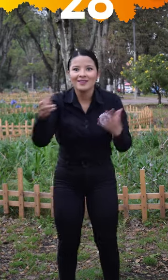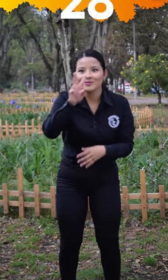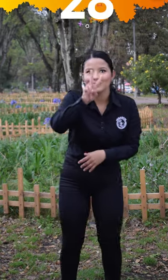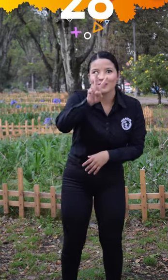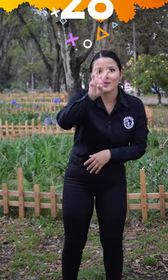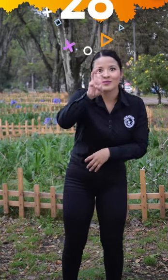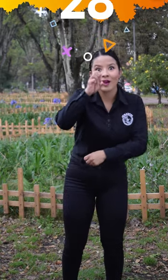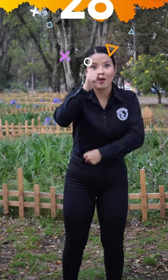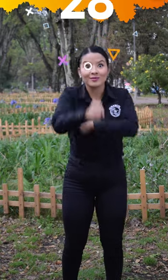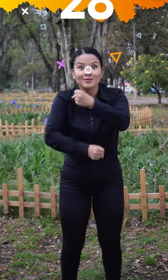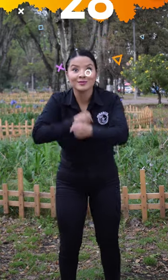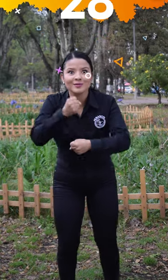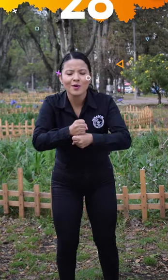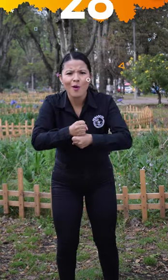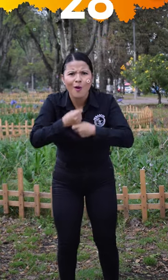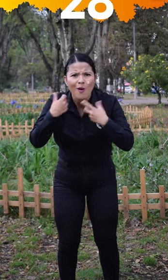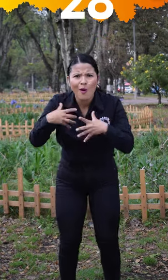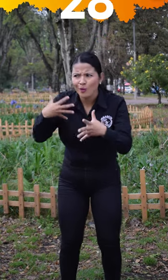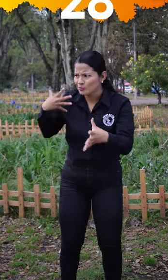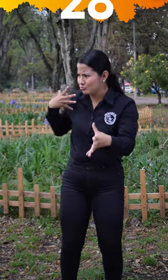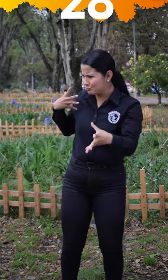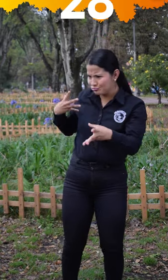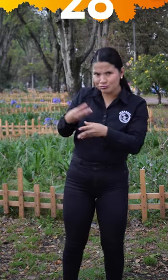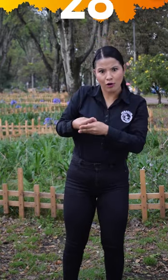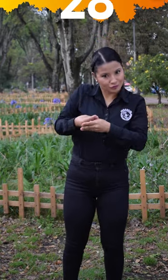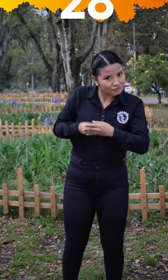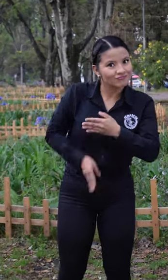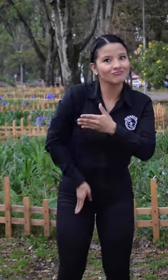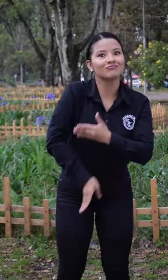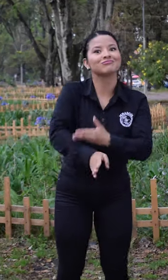28 años se cumplen de la aprobación de esta ley.